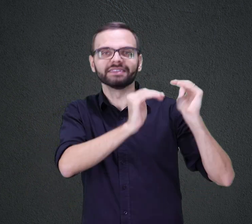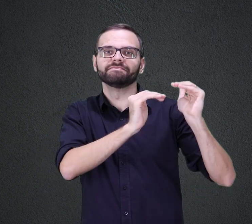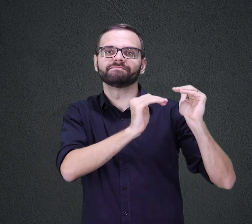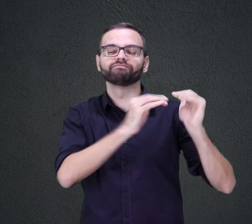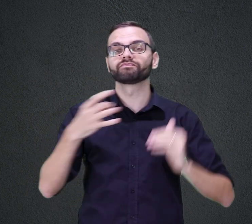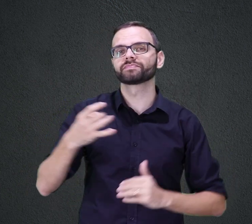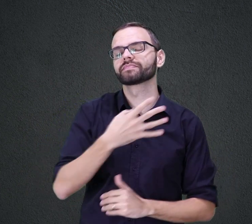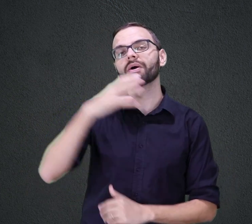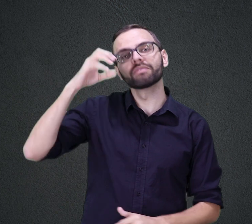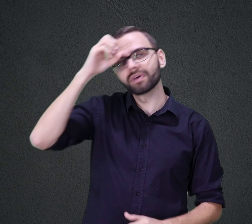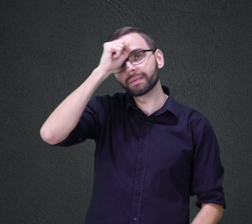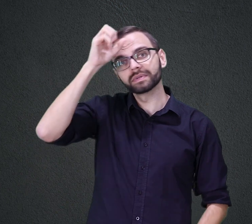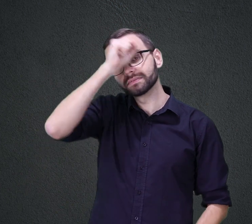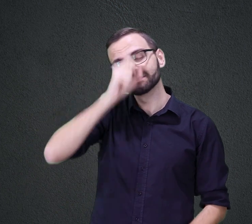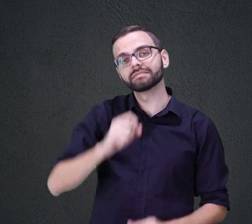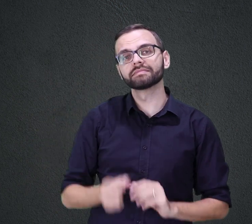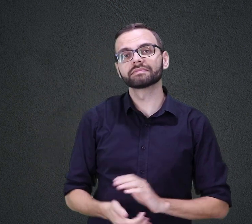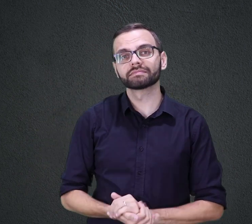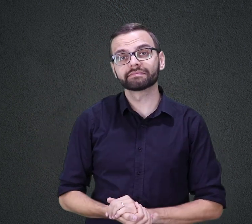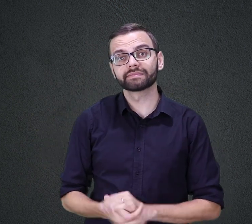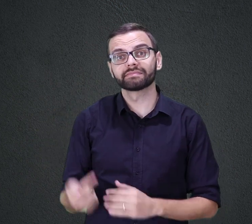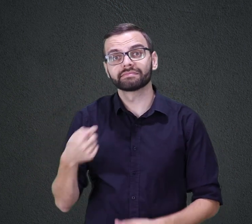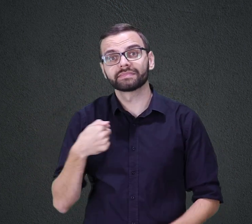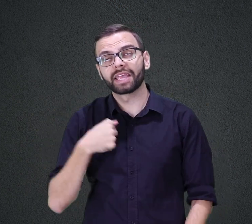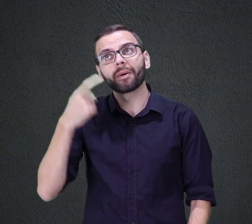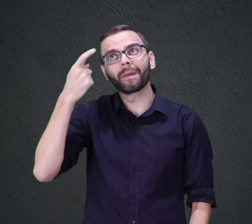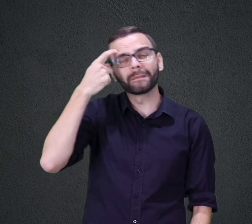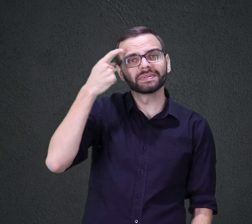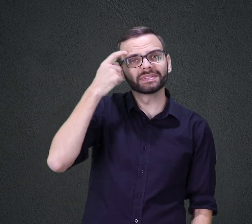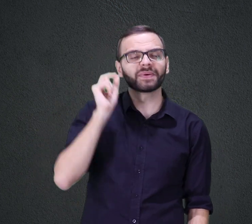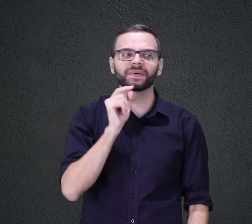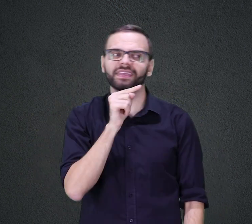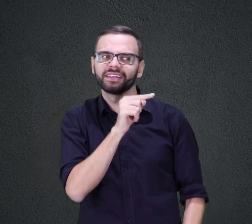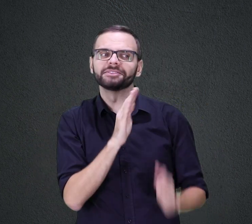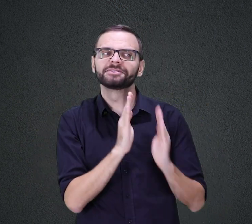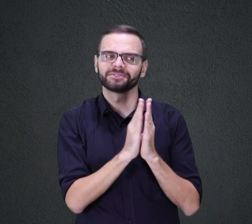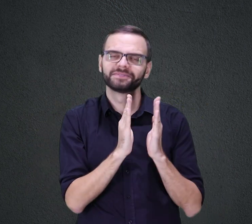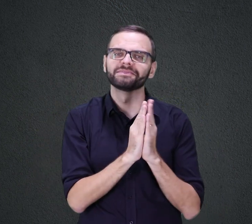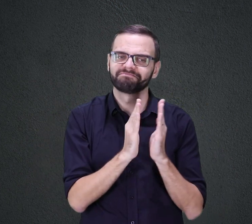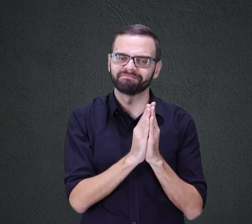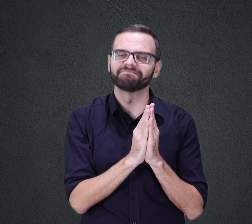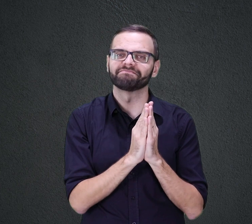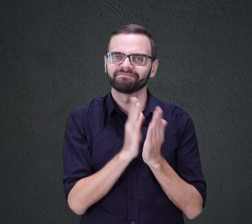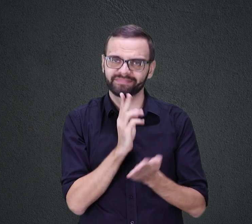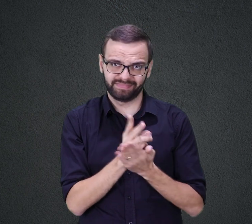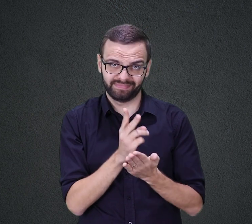TERIA APRENDIDO CONSIGO IMAGINÁ-LA TAMBÉM ORADO POR SEU MENINO DURANTE ESSAS HORAS